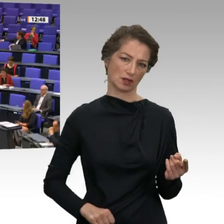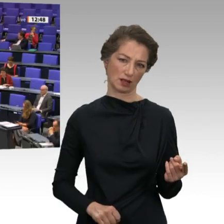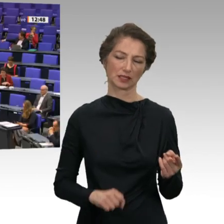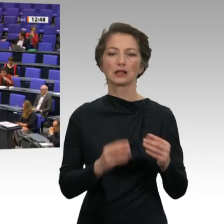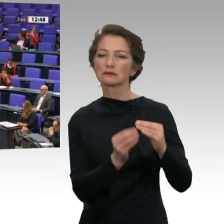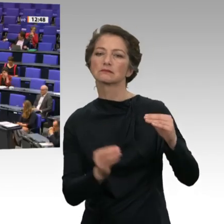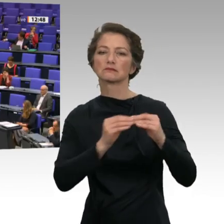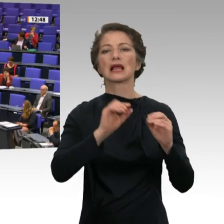kein